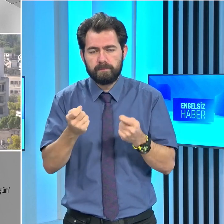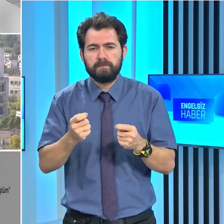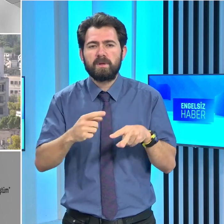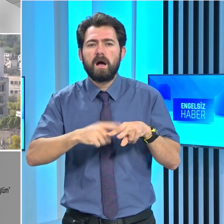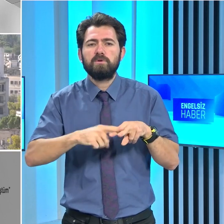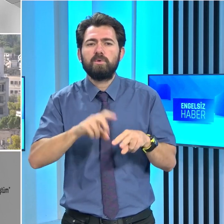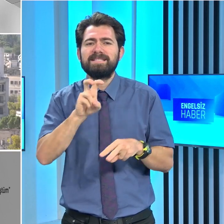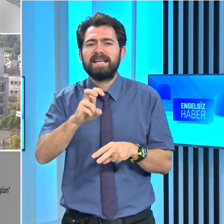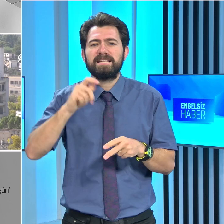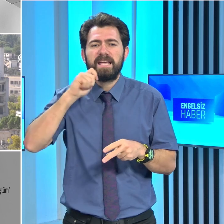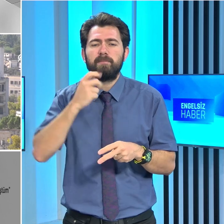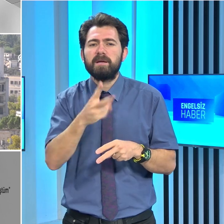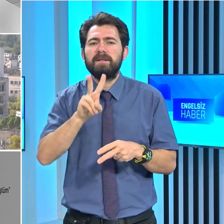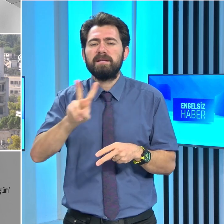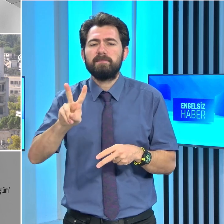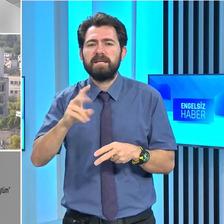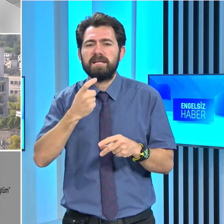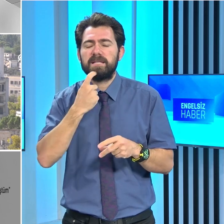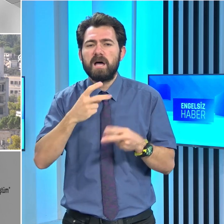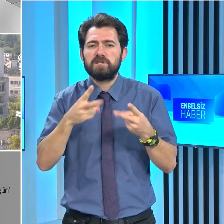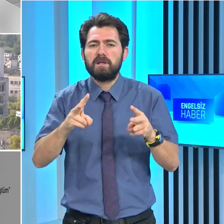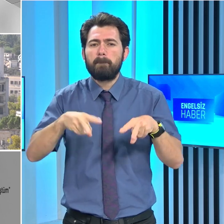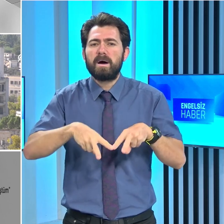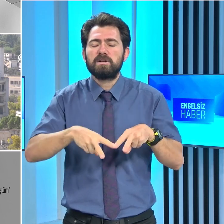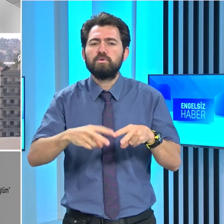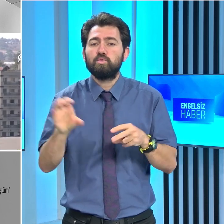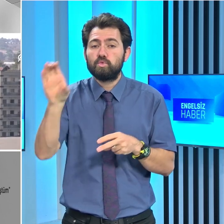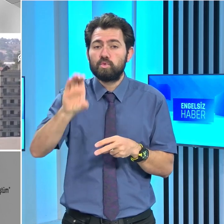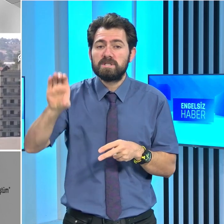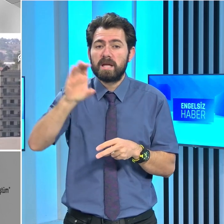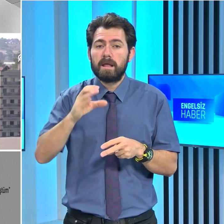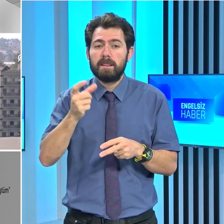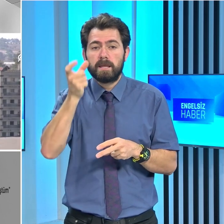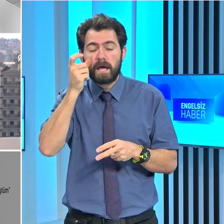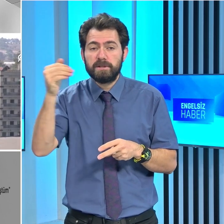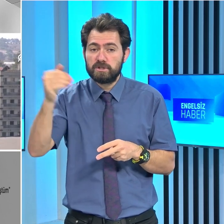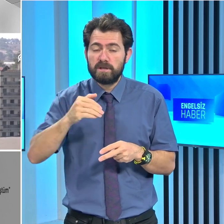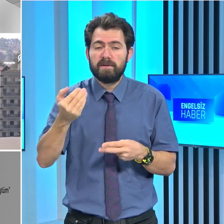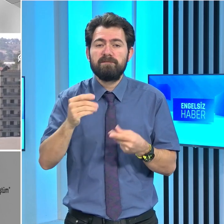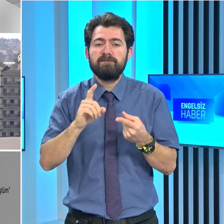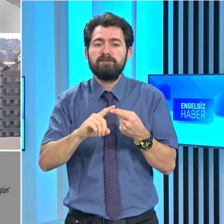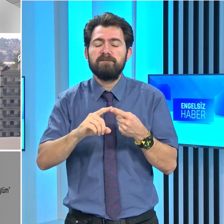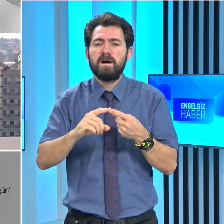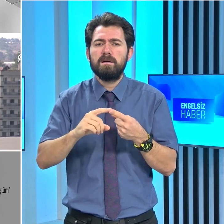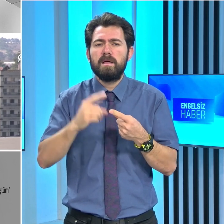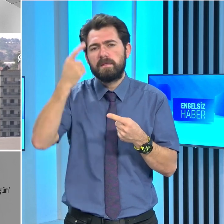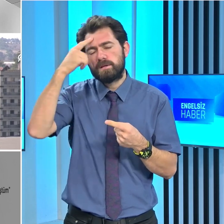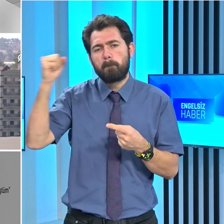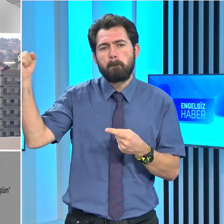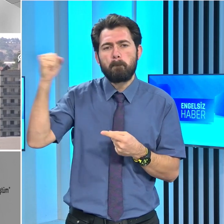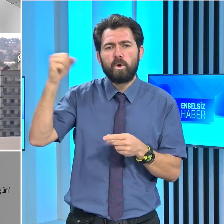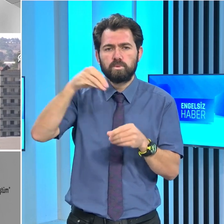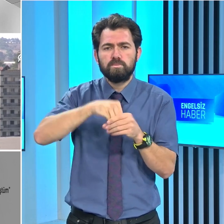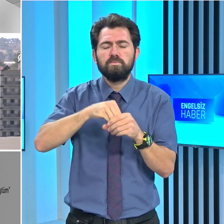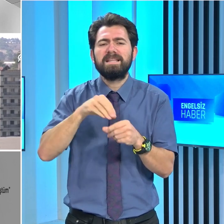2020'de açılan Maraş'ın turistlerin ilgisini çektiği ve sadece bulunduğu Galizmahusa ilçesine değil,